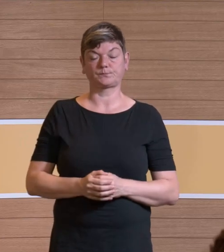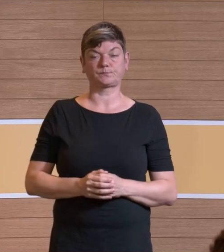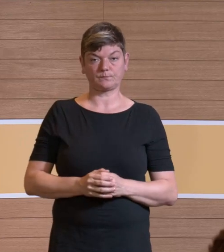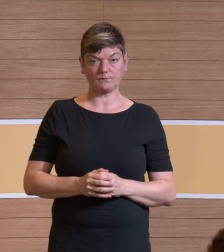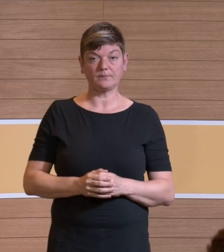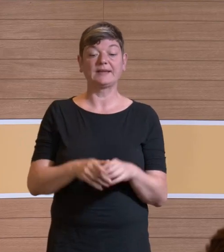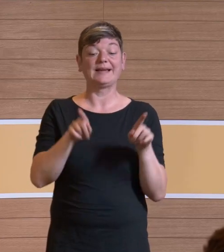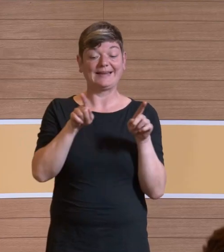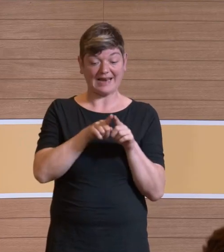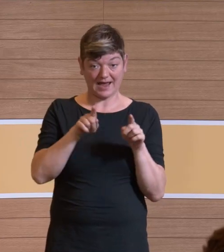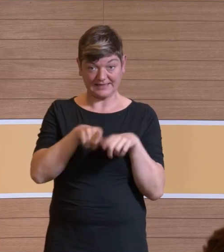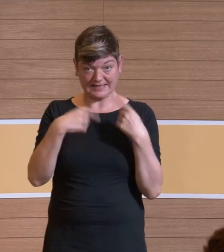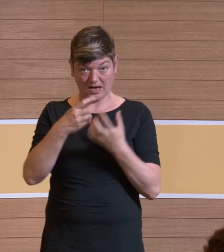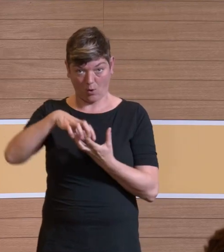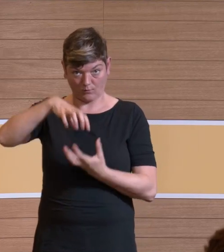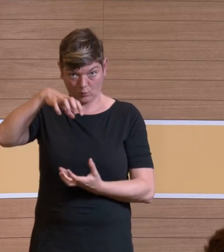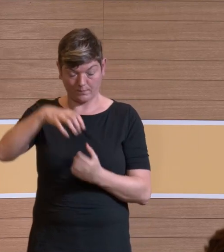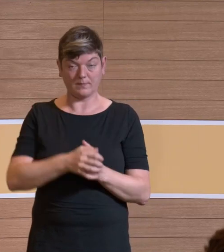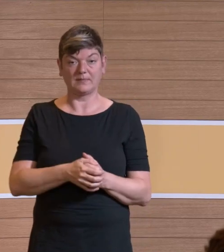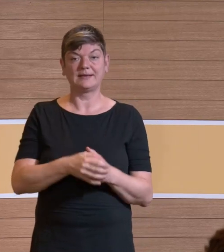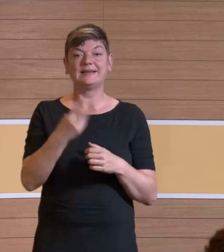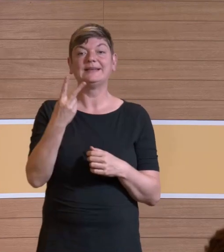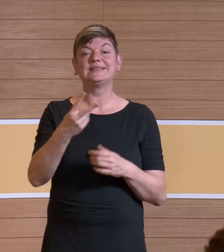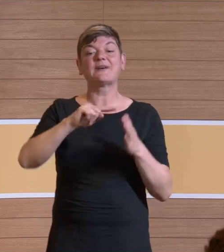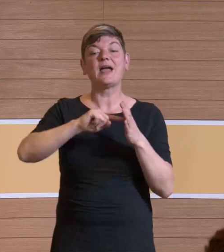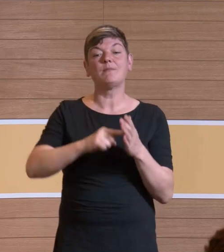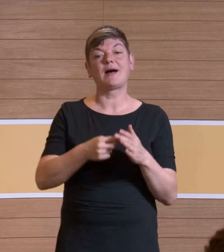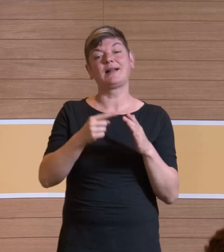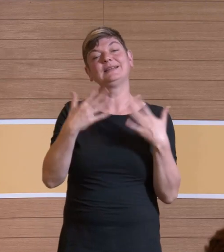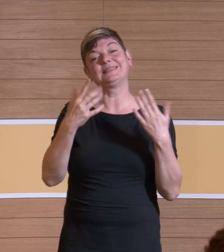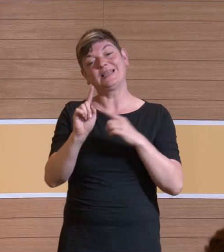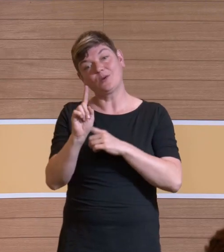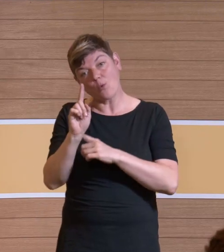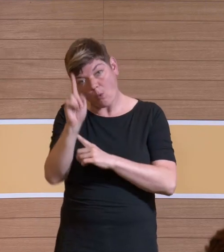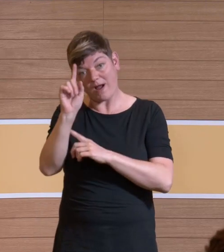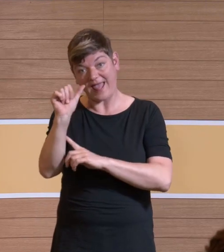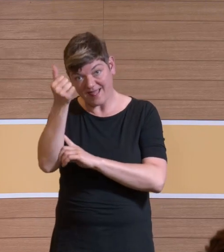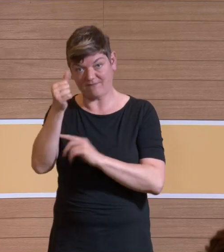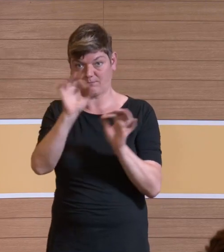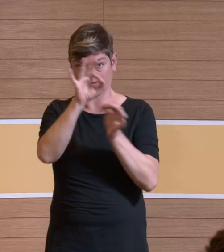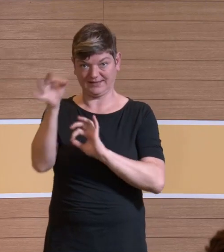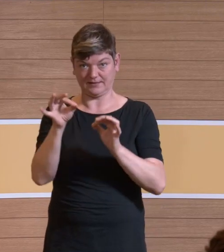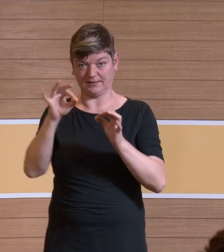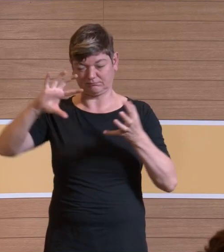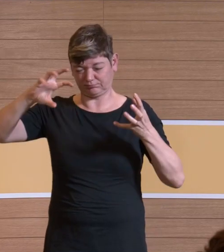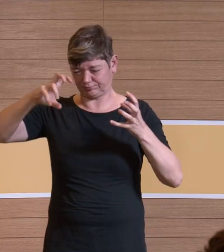gleichen Raumvolumen finden Sie aber 2 mal 10 hoch 11 Partikel. Verstehen Sie, wir reden von völlig anderen Dimensionen.